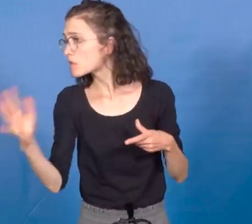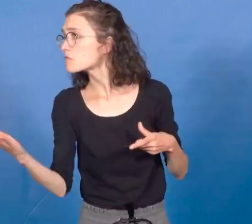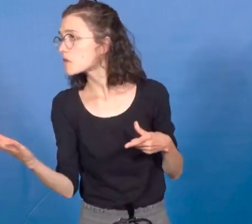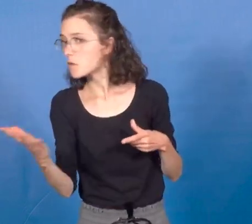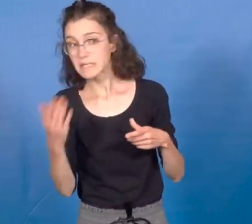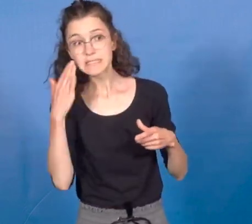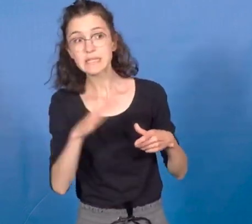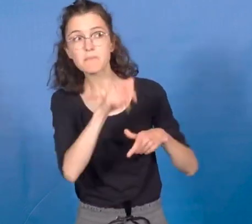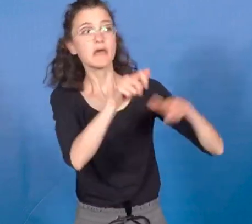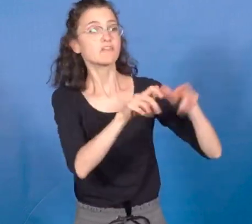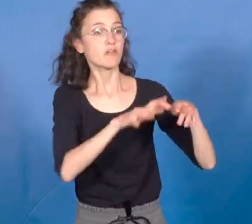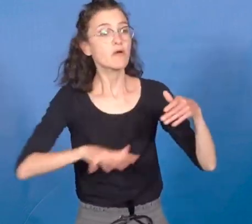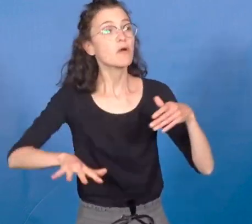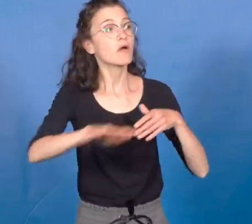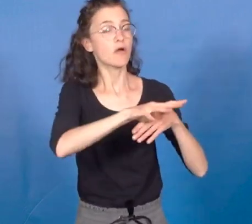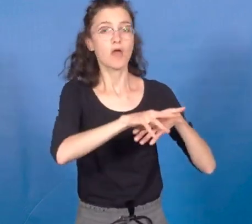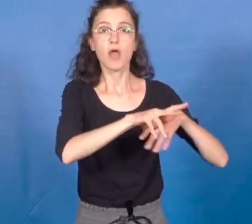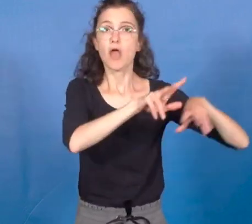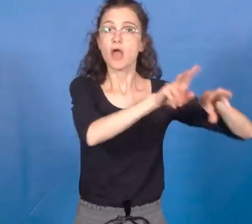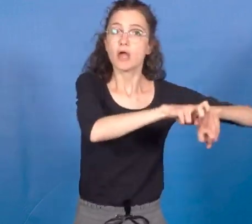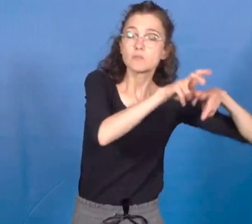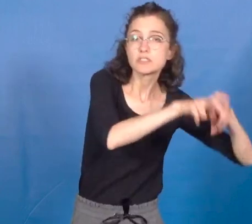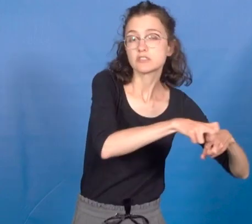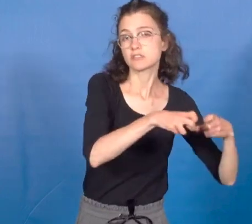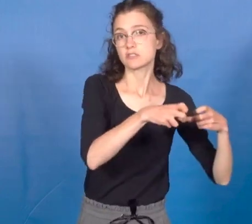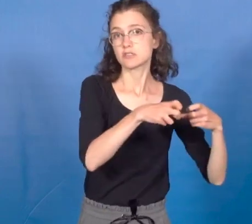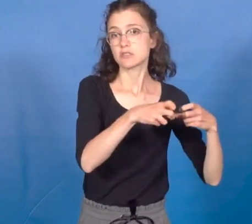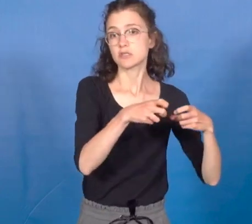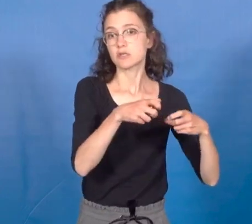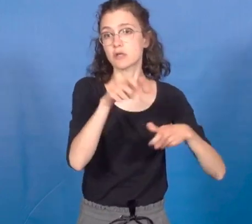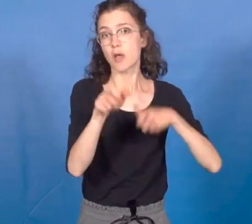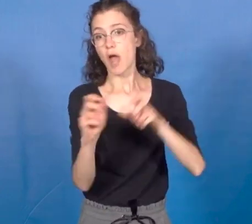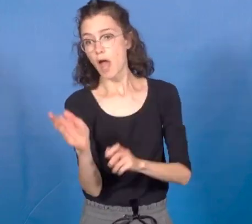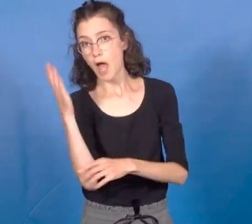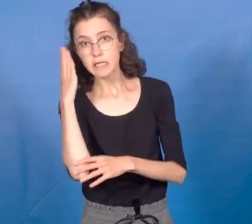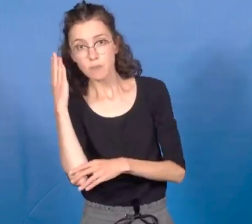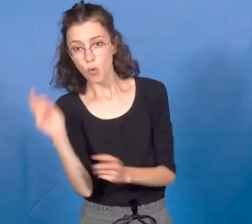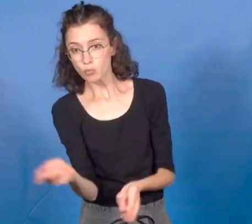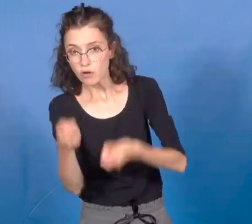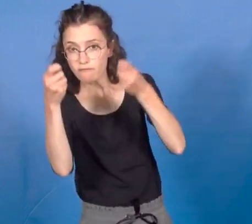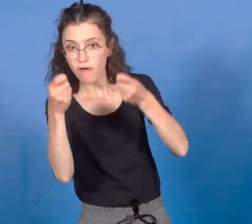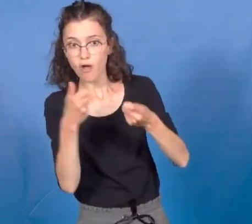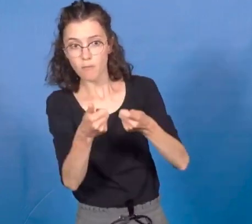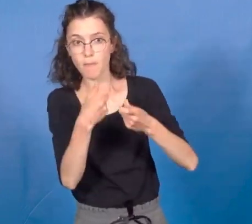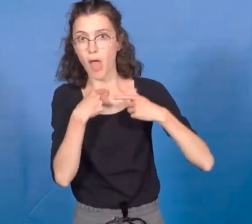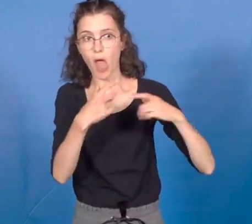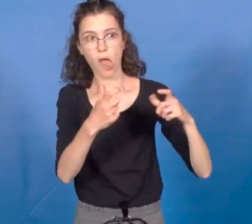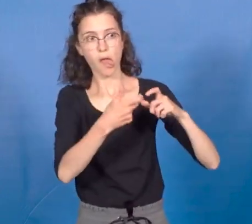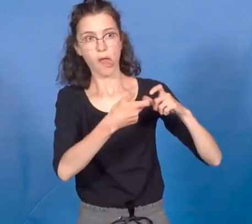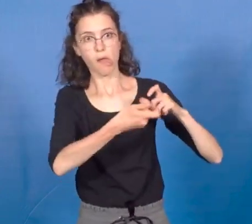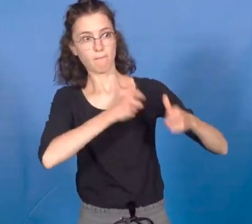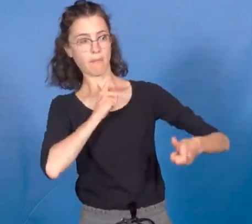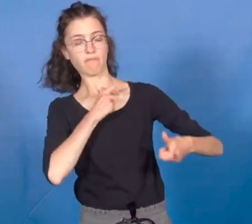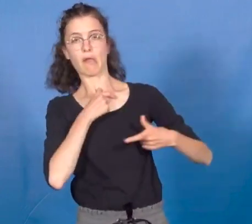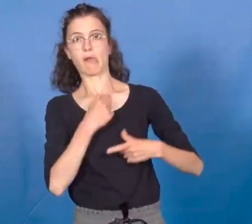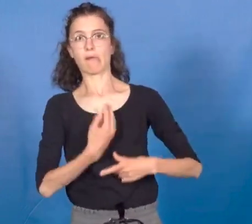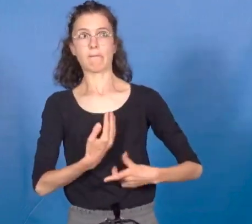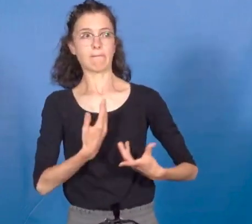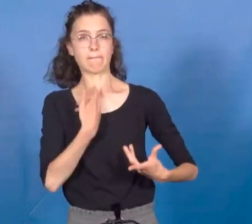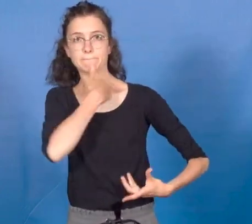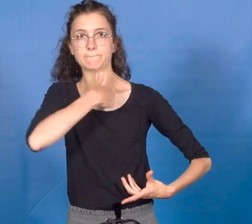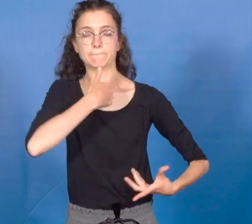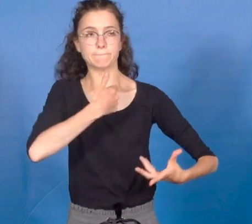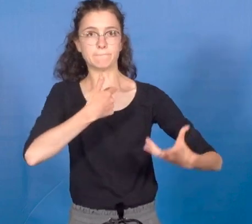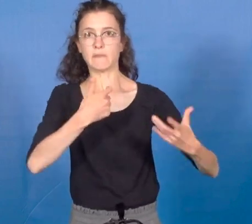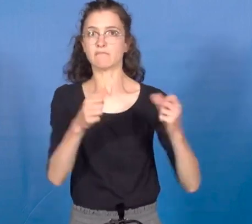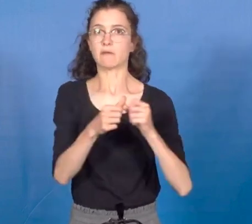sablière et qui voient leur sol dégradé par cette industrie. Qu'avez-vous à dire sur les pratiques agricoles des